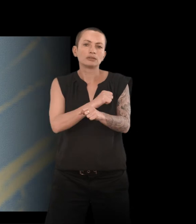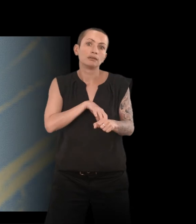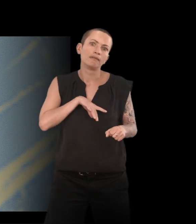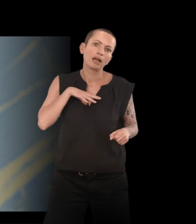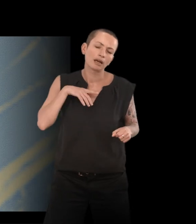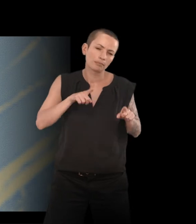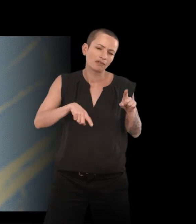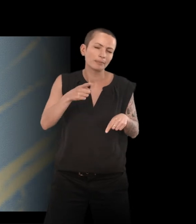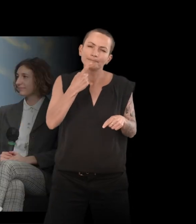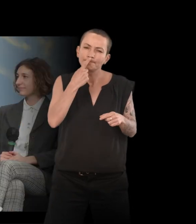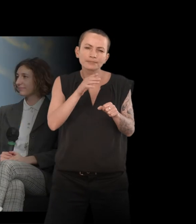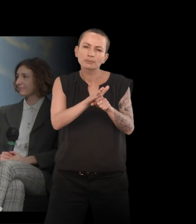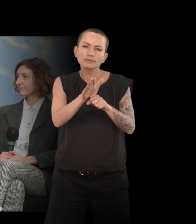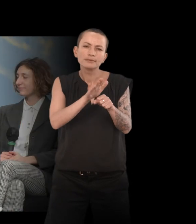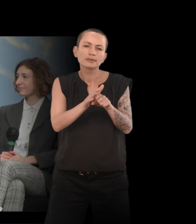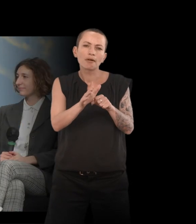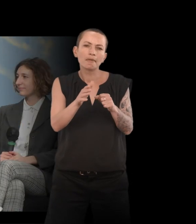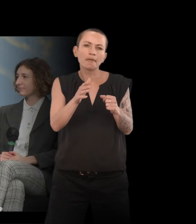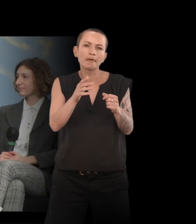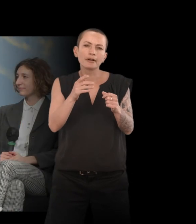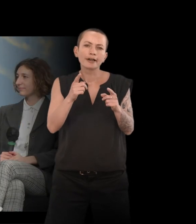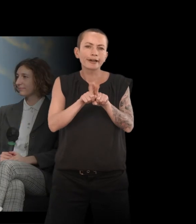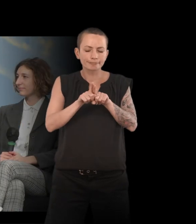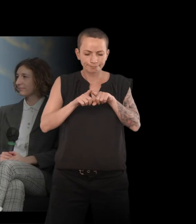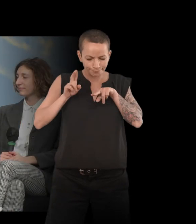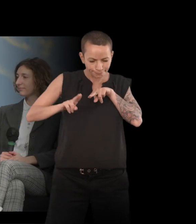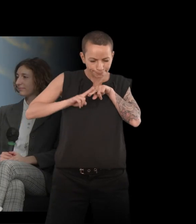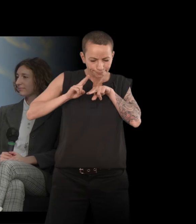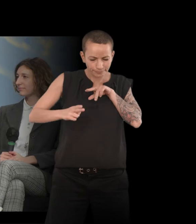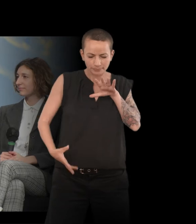Mais ce n pas suffisant, je pense, pour réparer les choses ou se réconcilier avec le corps.